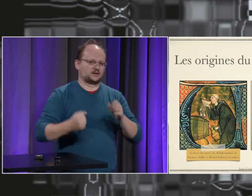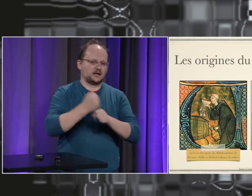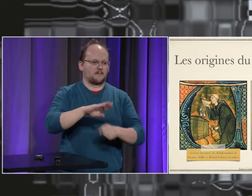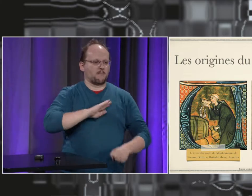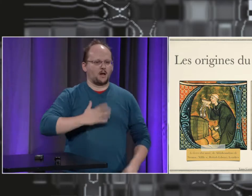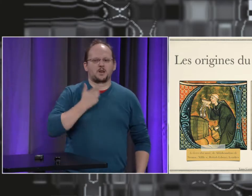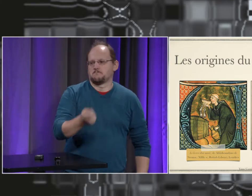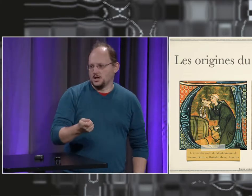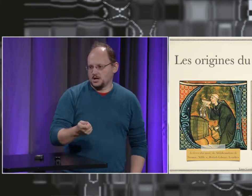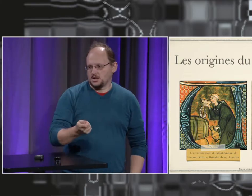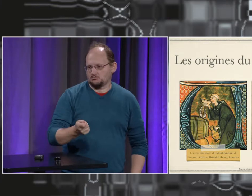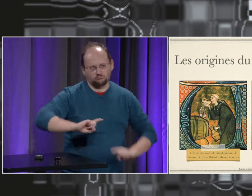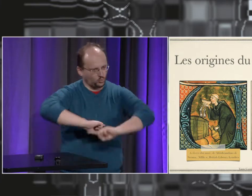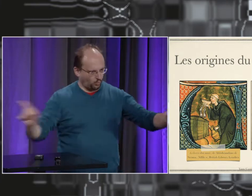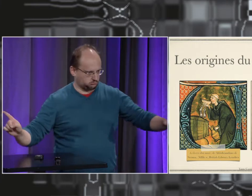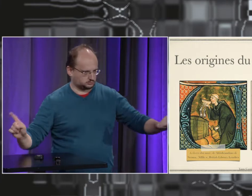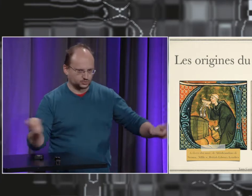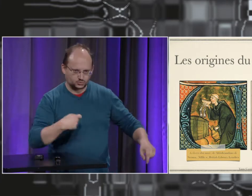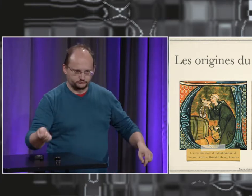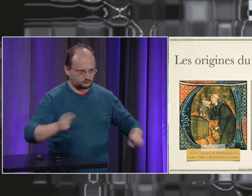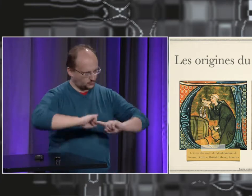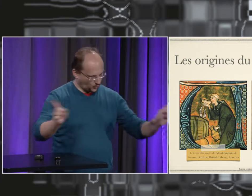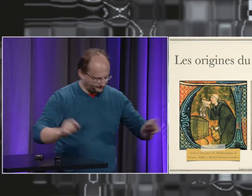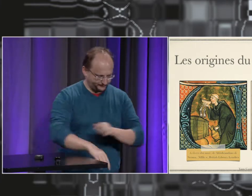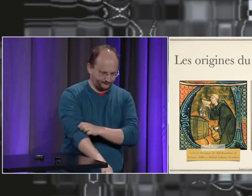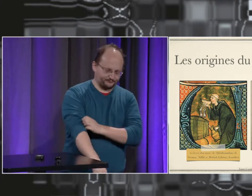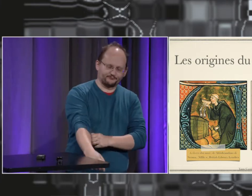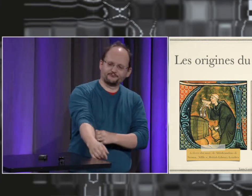Souvent, on pense que la langue des signes a été créée par l'abbé de l'épée. Mais non.